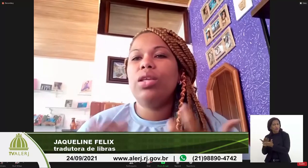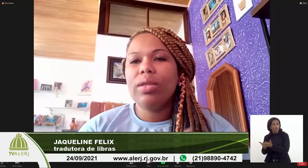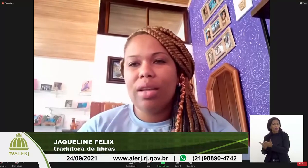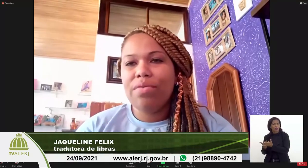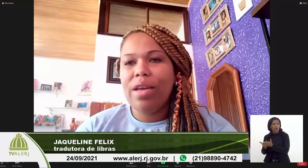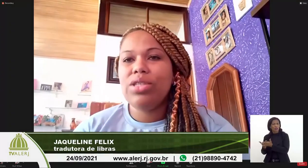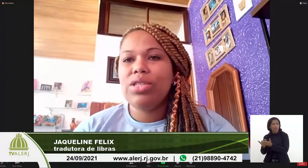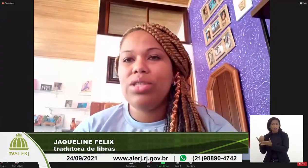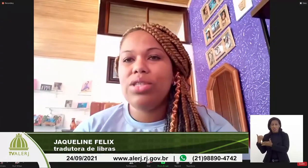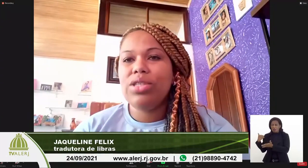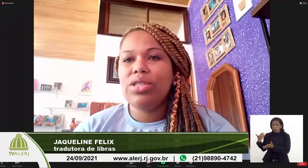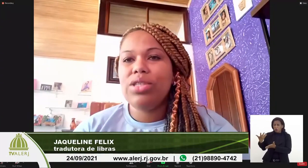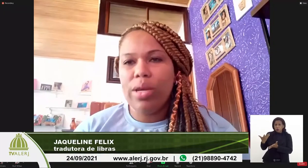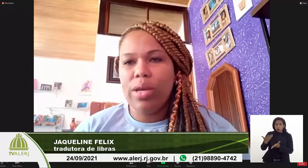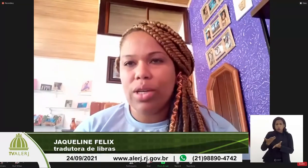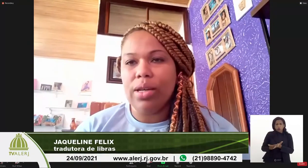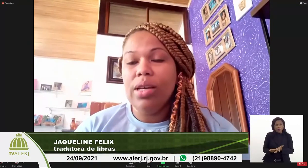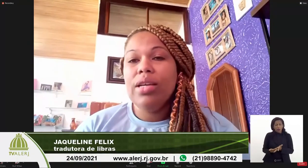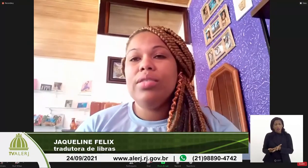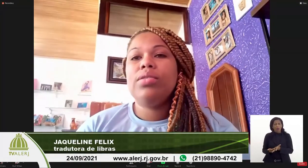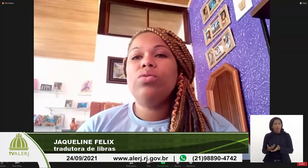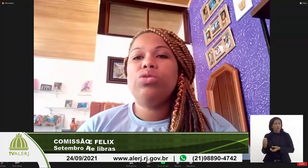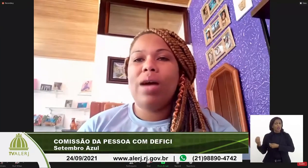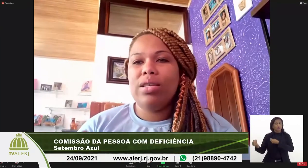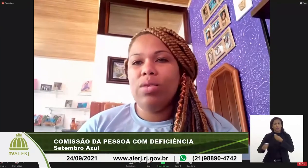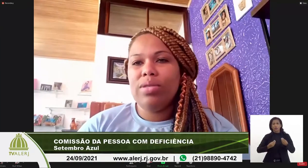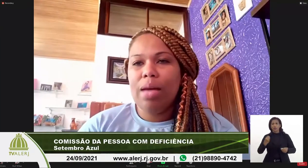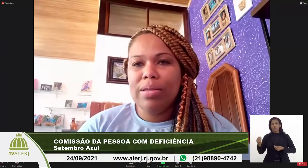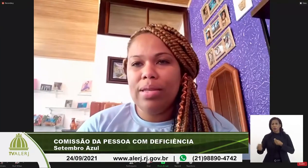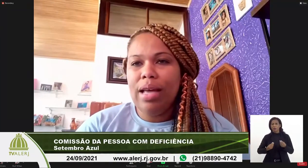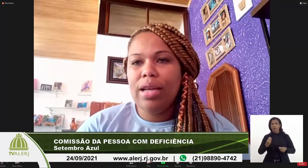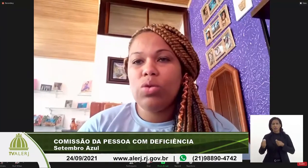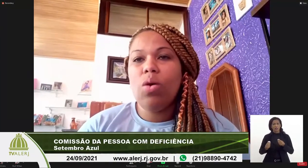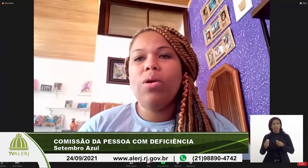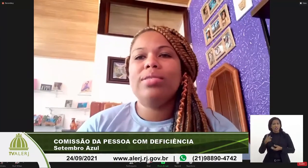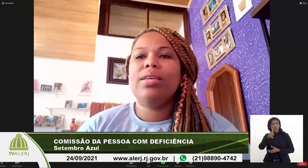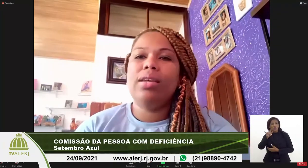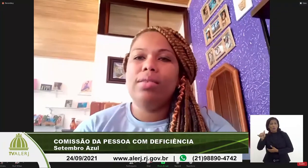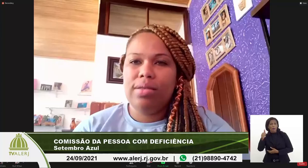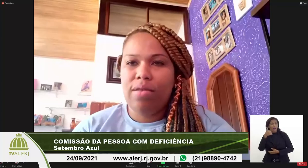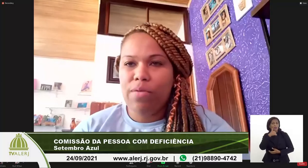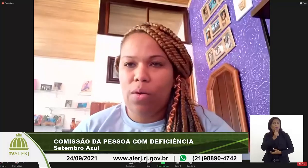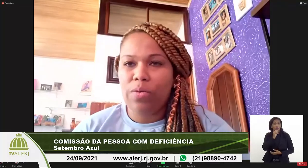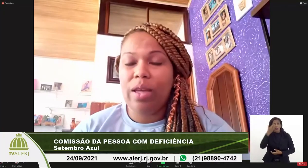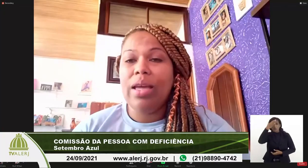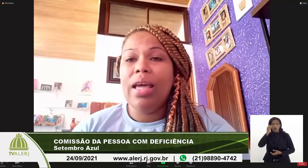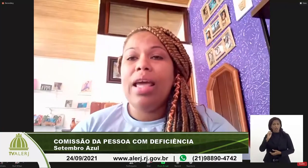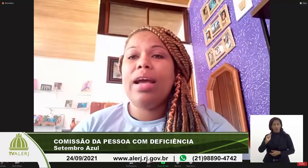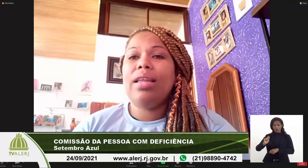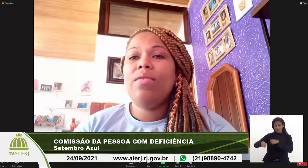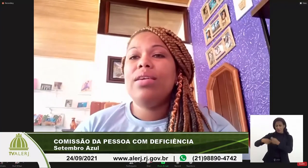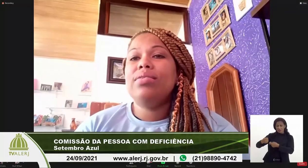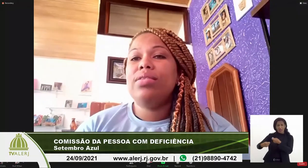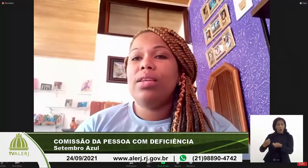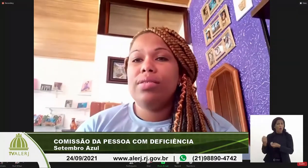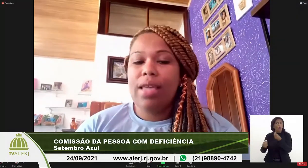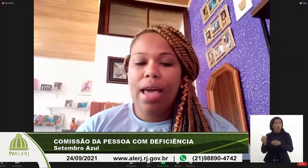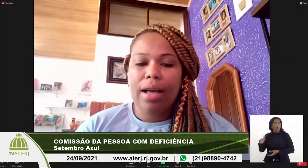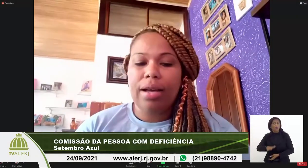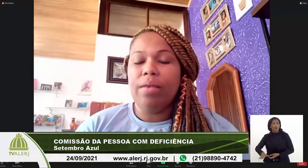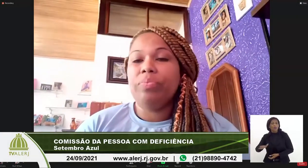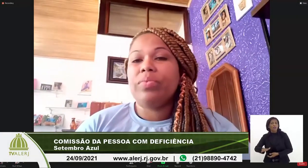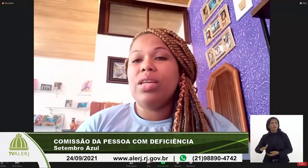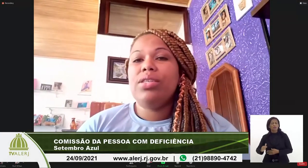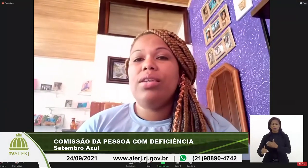adquirido através de aquisição linguística. E se os pais não sabem sinais, como que essa criança desenvolve? É claro que existem